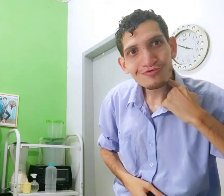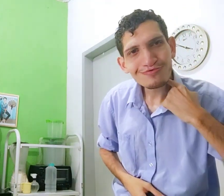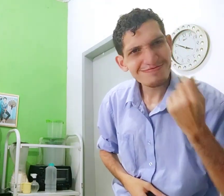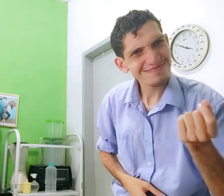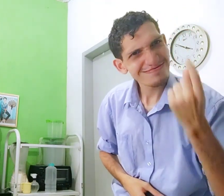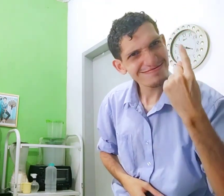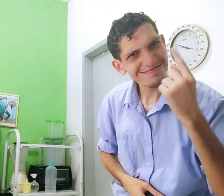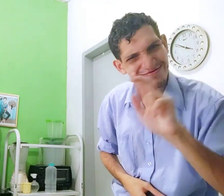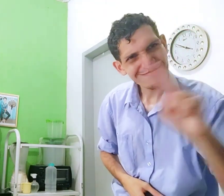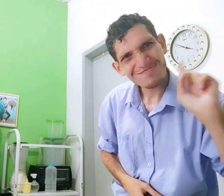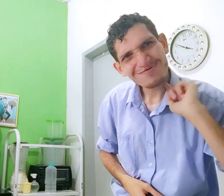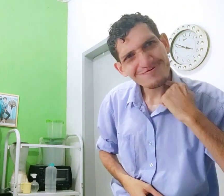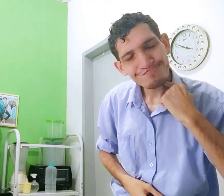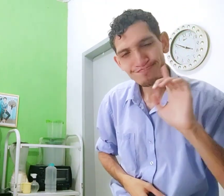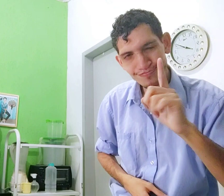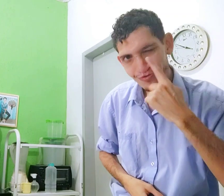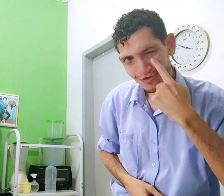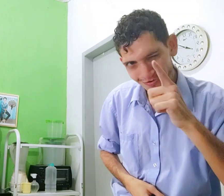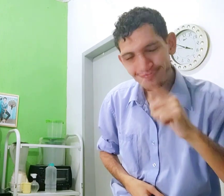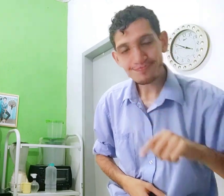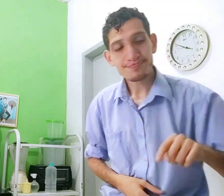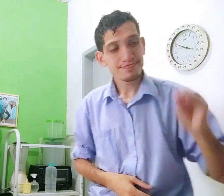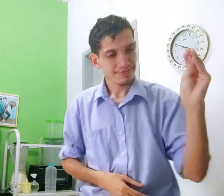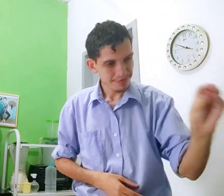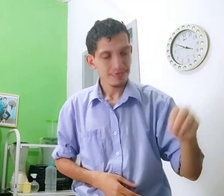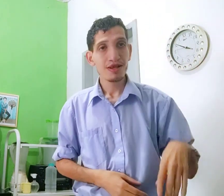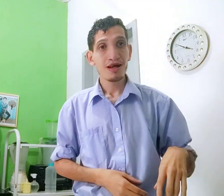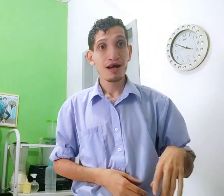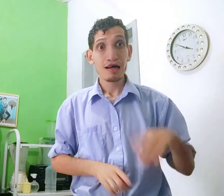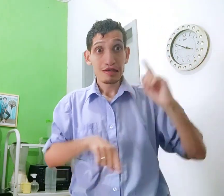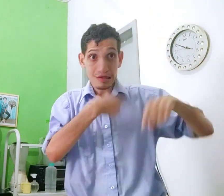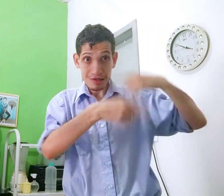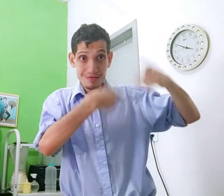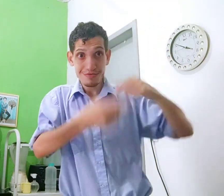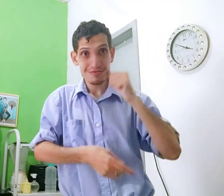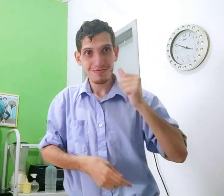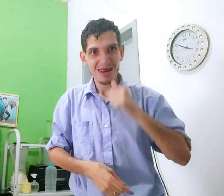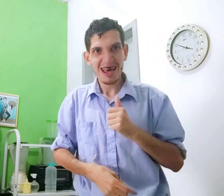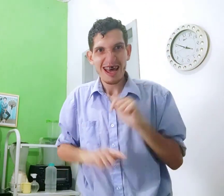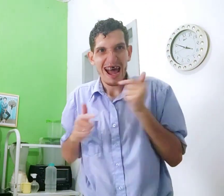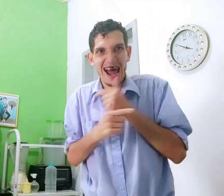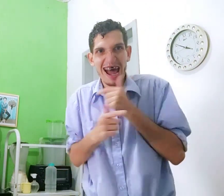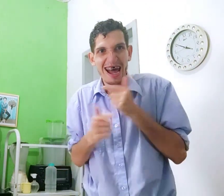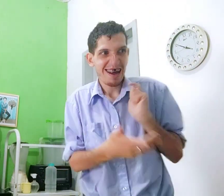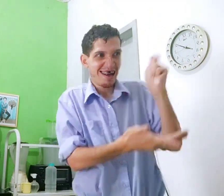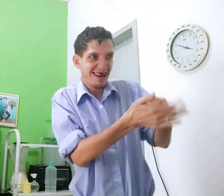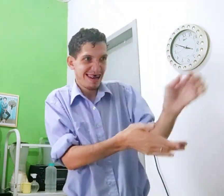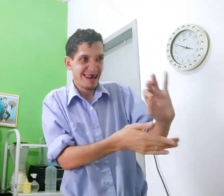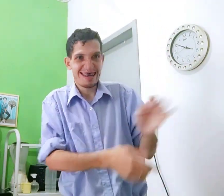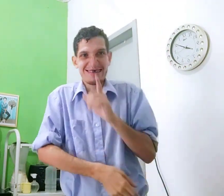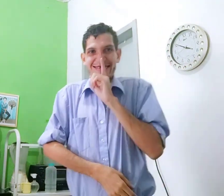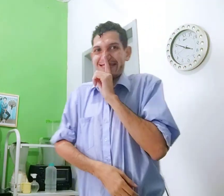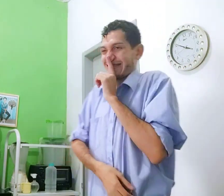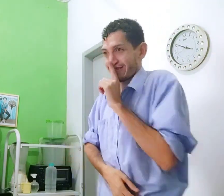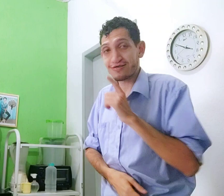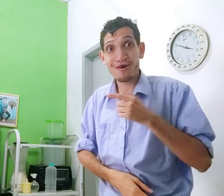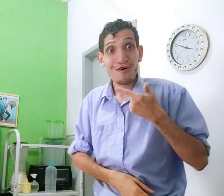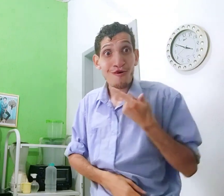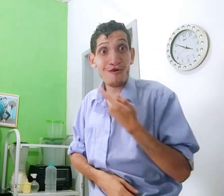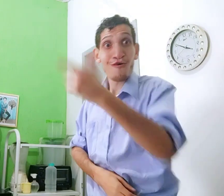ela, nome sujo. Estranho, o nome sujo, olha bem, colocou lá, depois a mulher riu, ela paguei